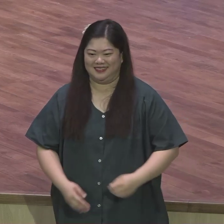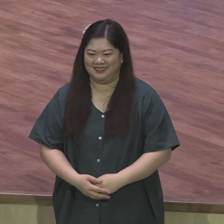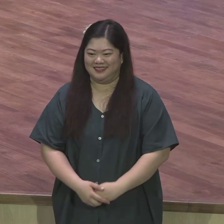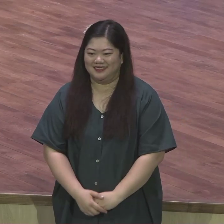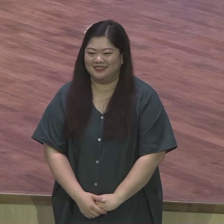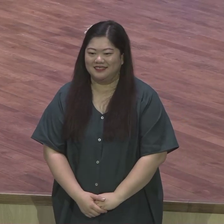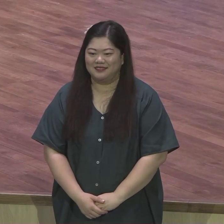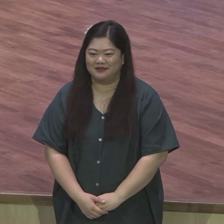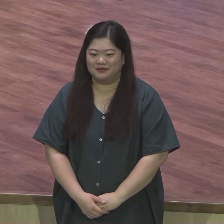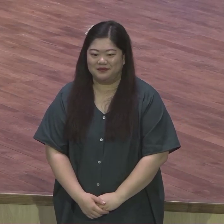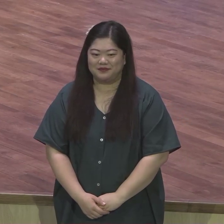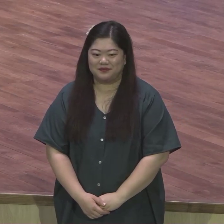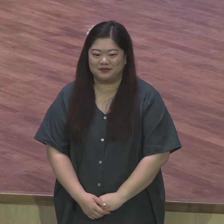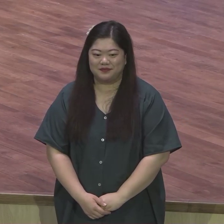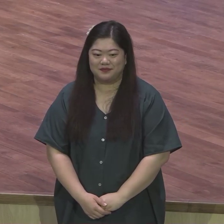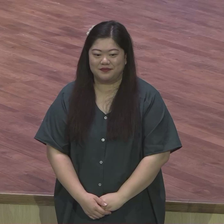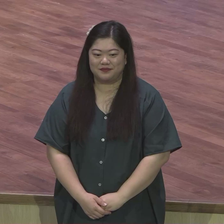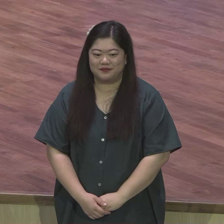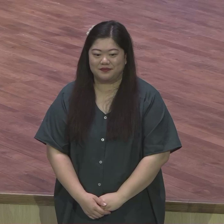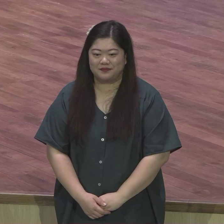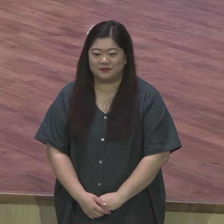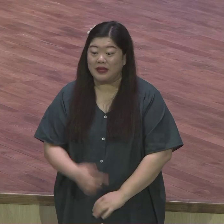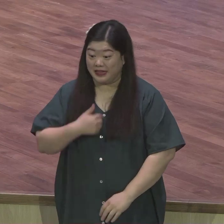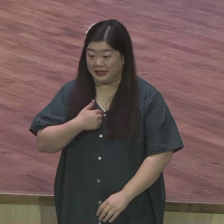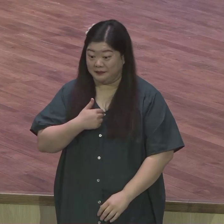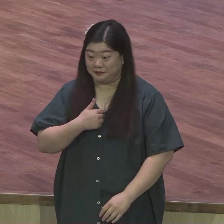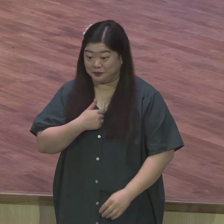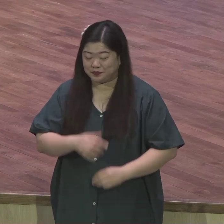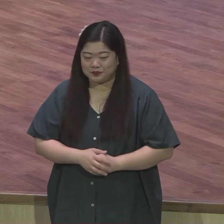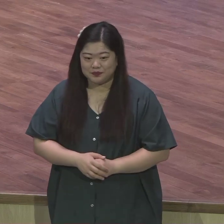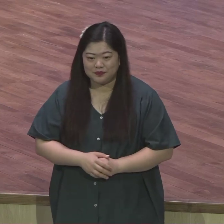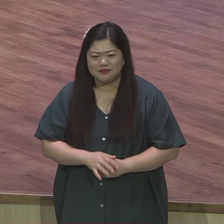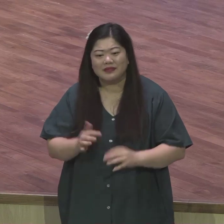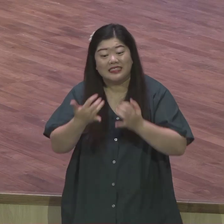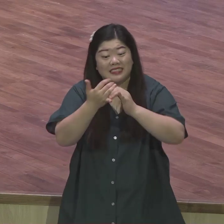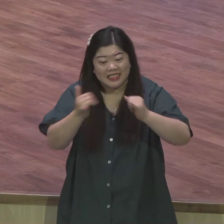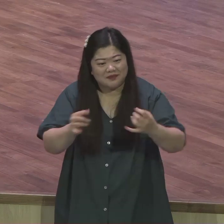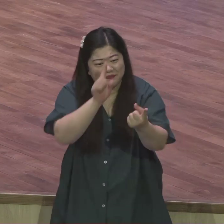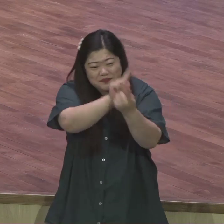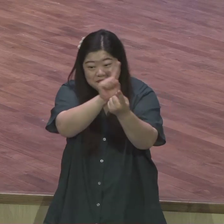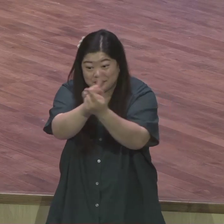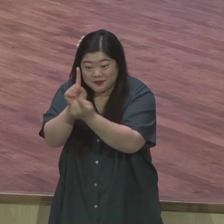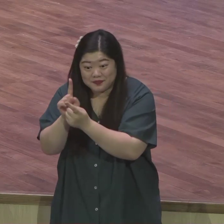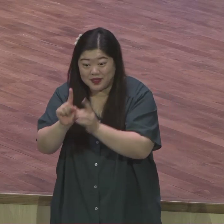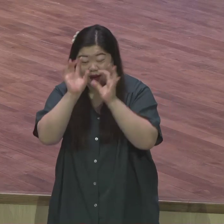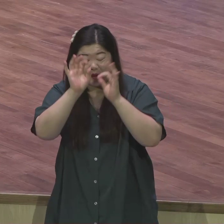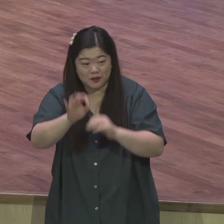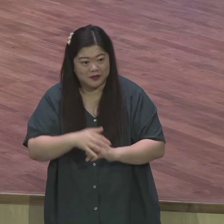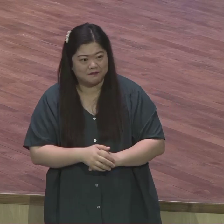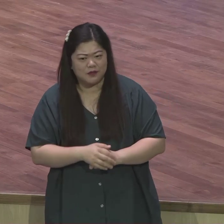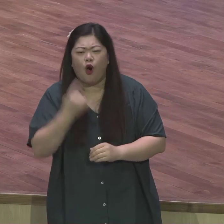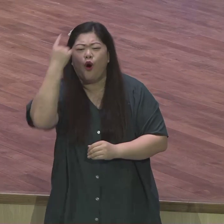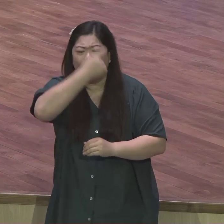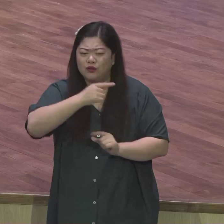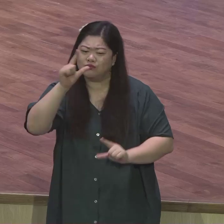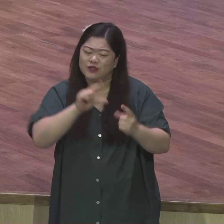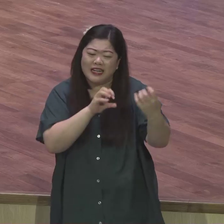저는 그걸 봅니다 정말 이 사람이 정말 하나님의 사람으로서 교회에